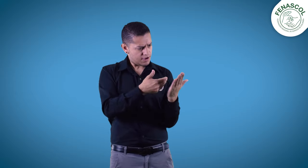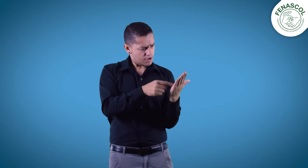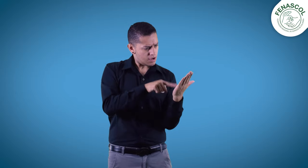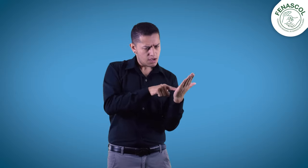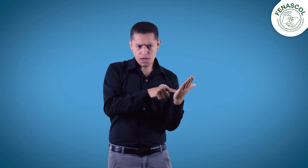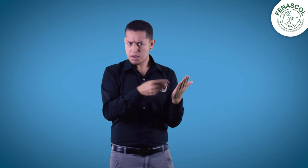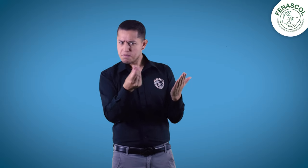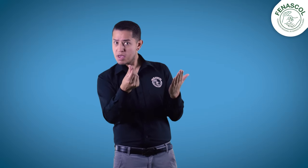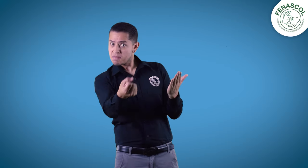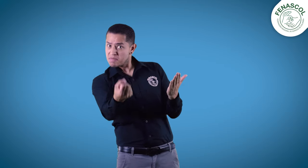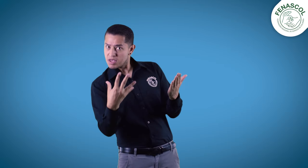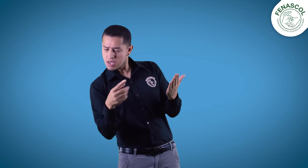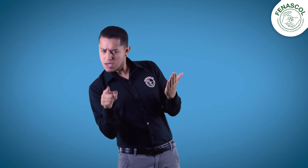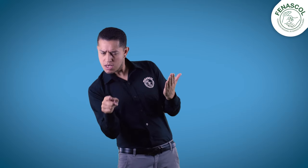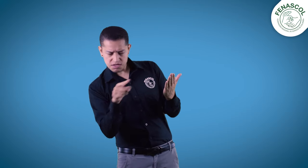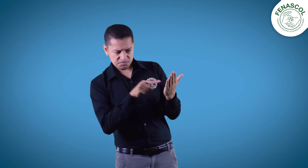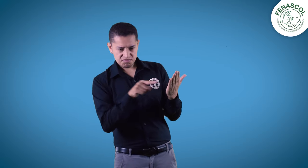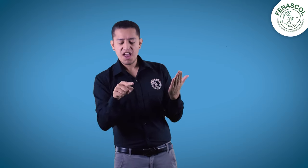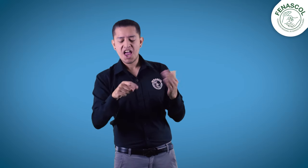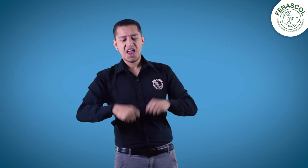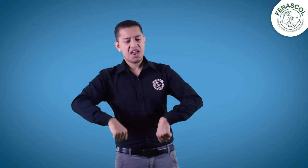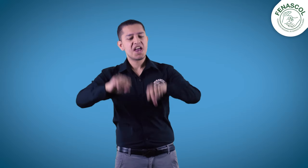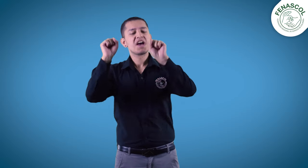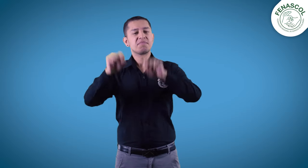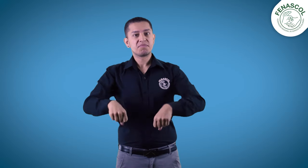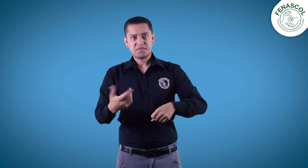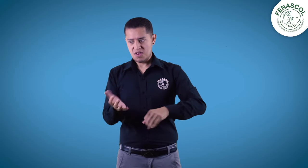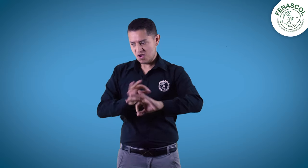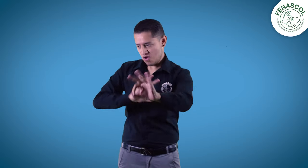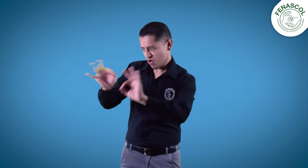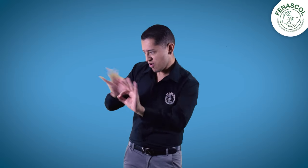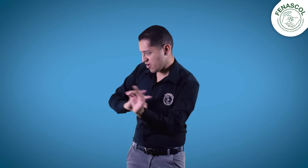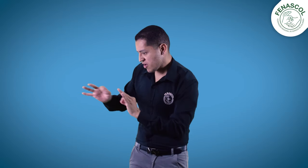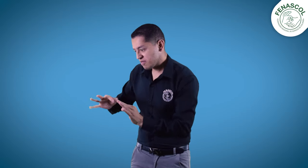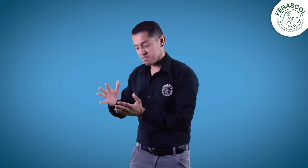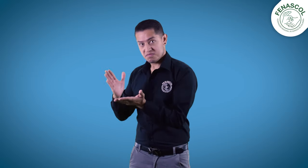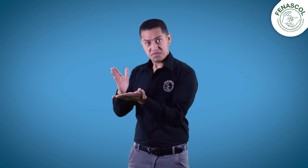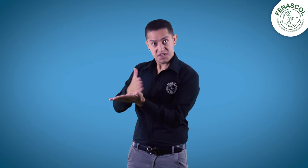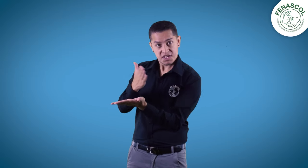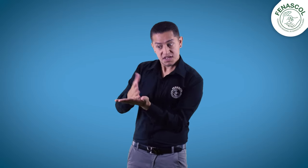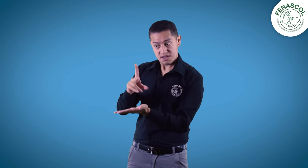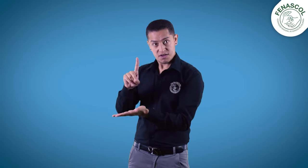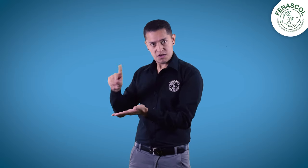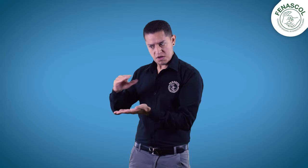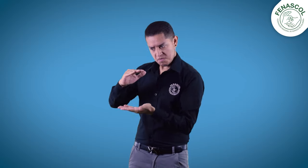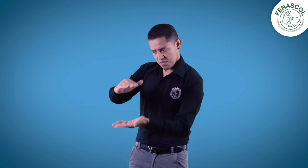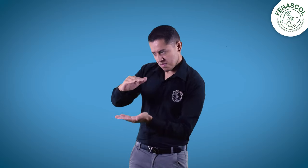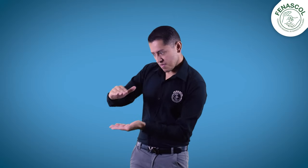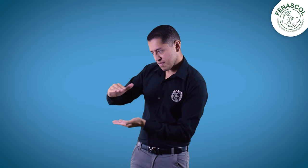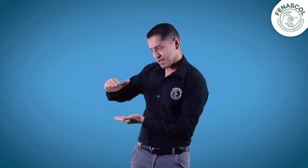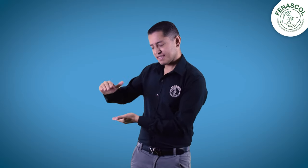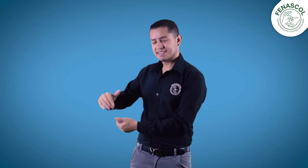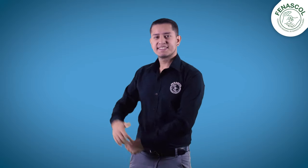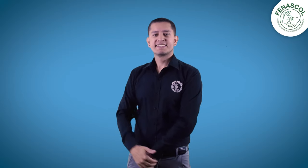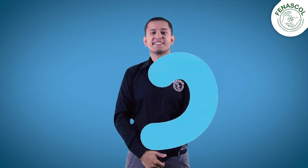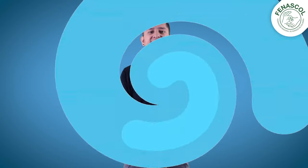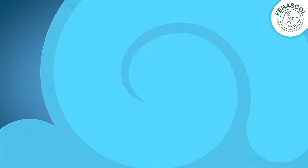capacitación. De esta manera se verificará el ingreso del pago, se confirmará y empezará la selección y logística del